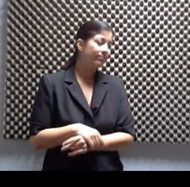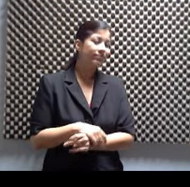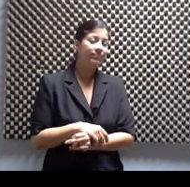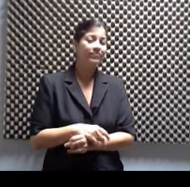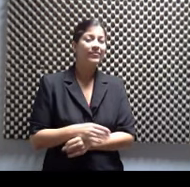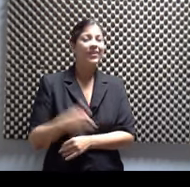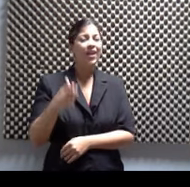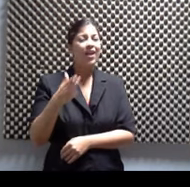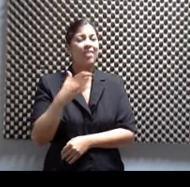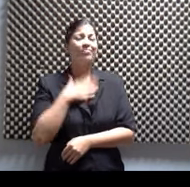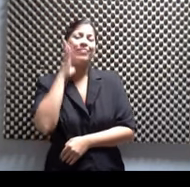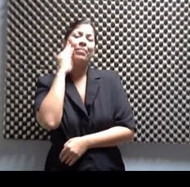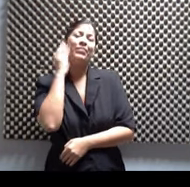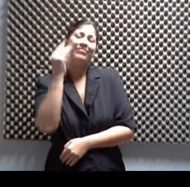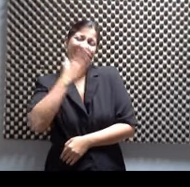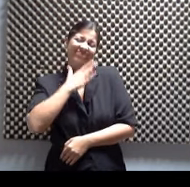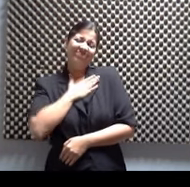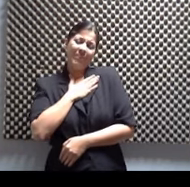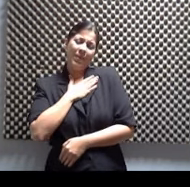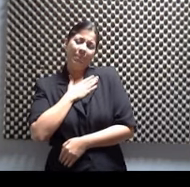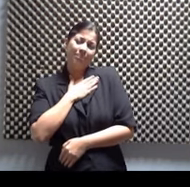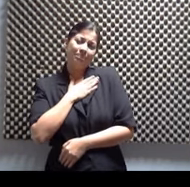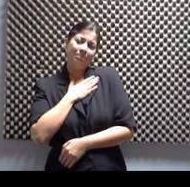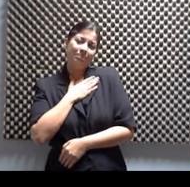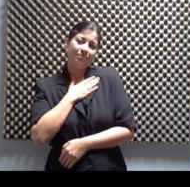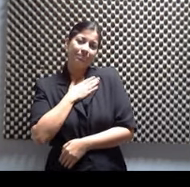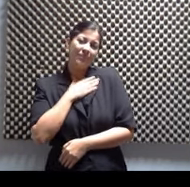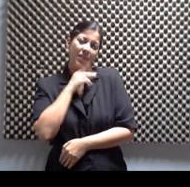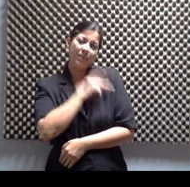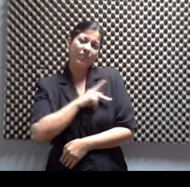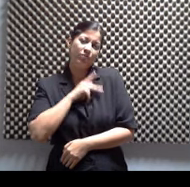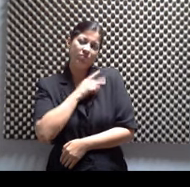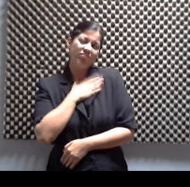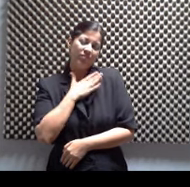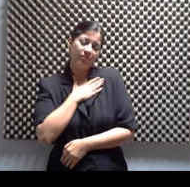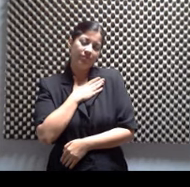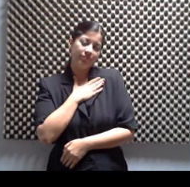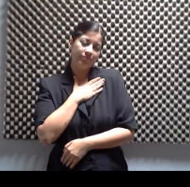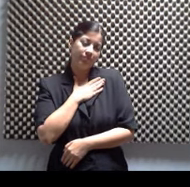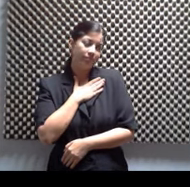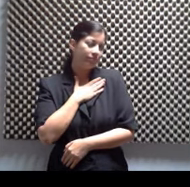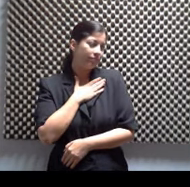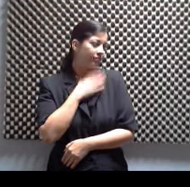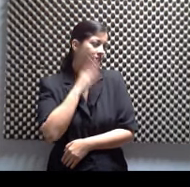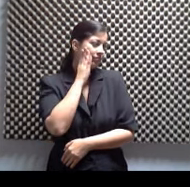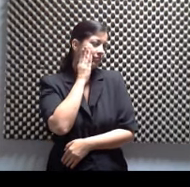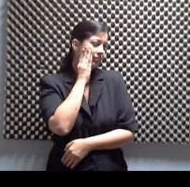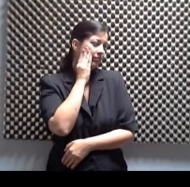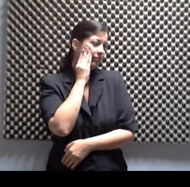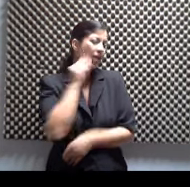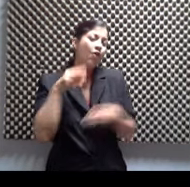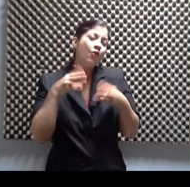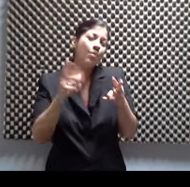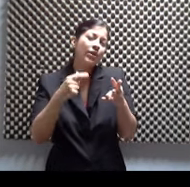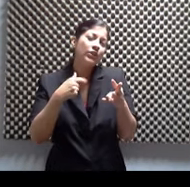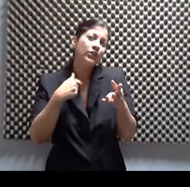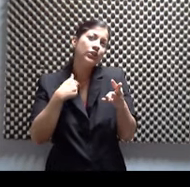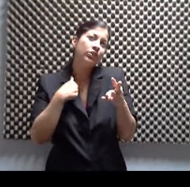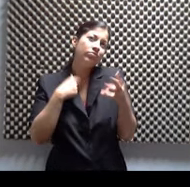con lo que a mí me ha tocado vivir y la forma en que yo he logrado, ¿verdad?, no